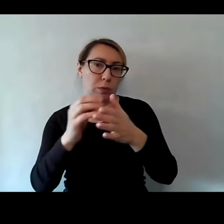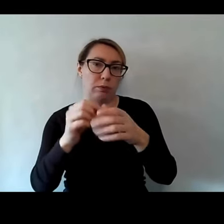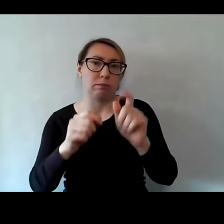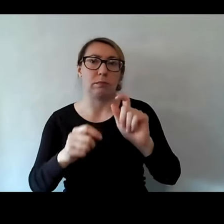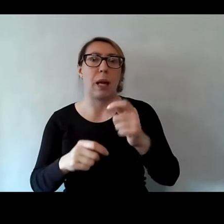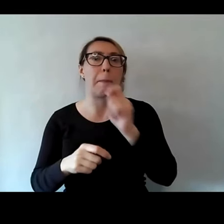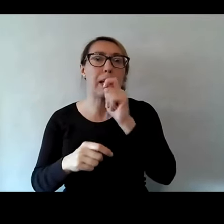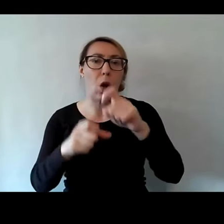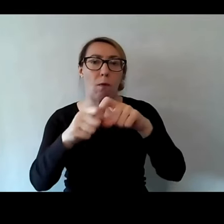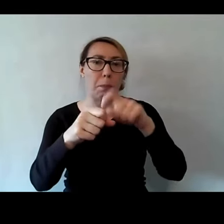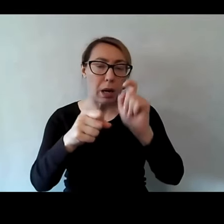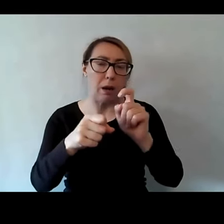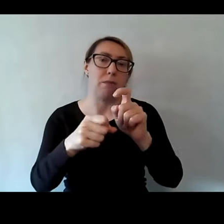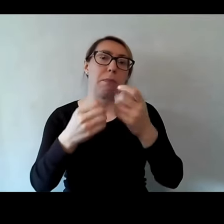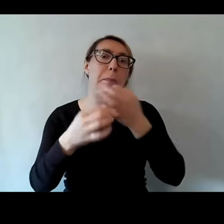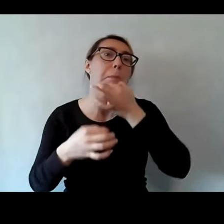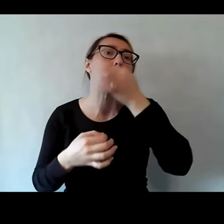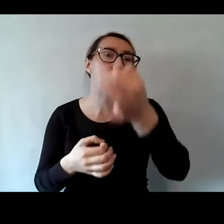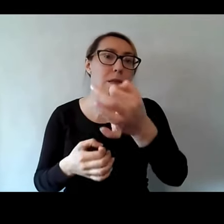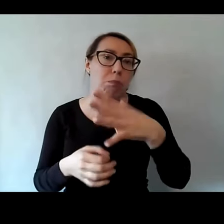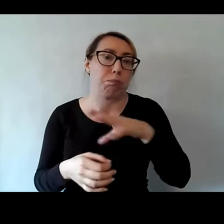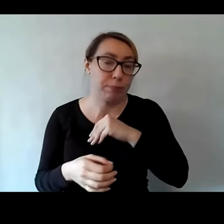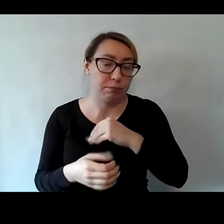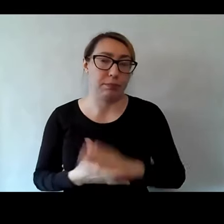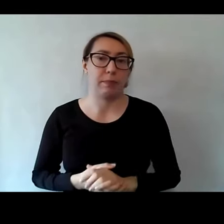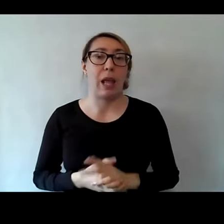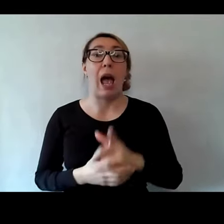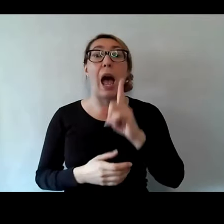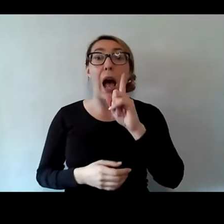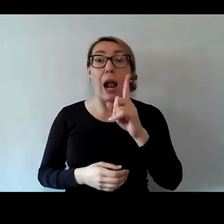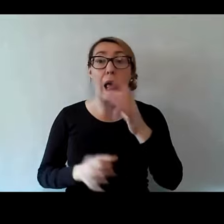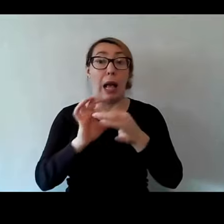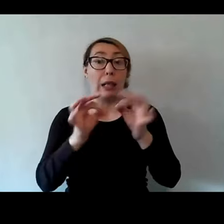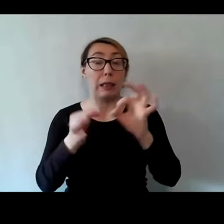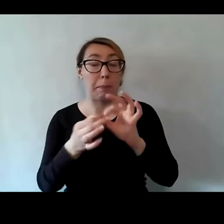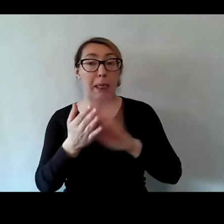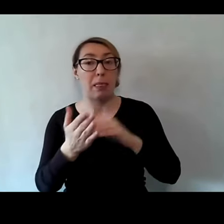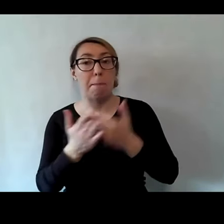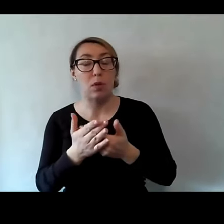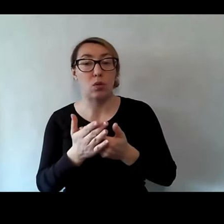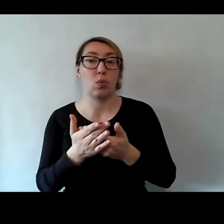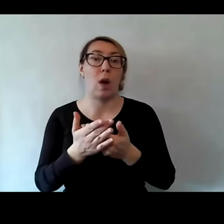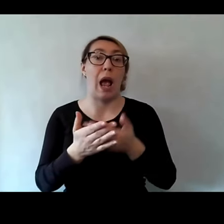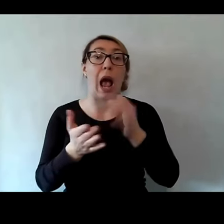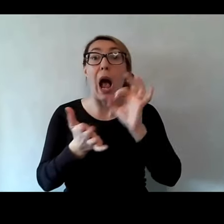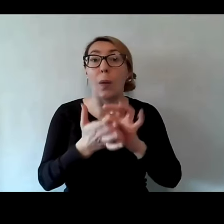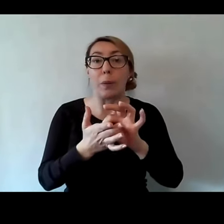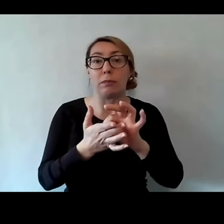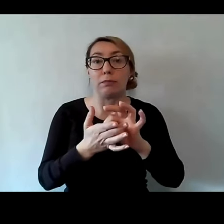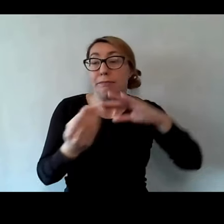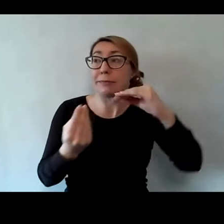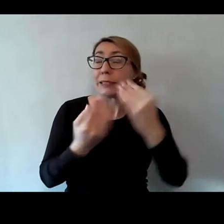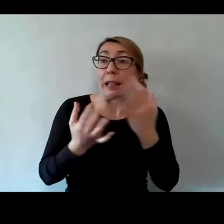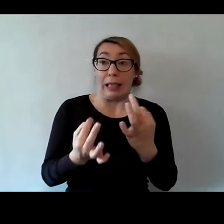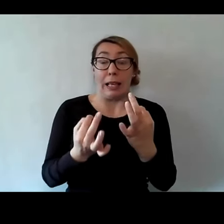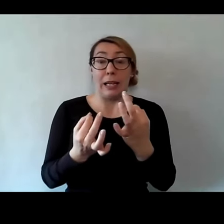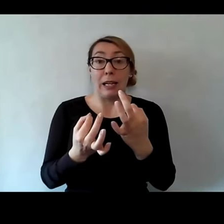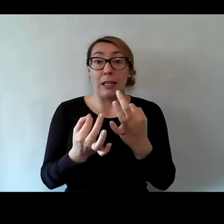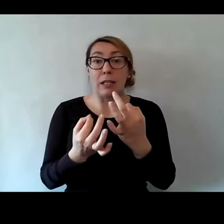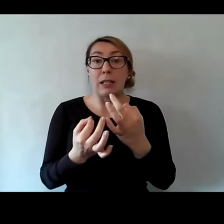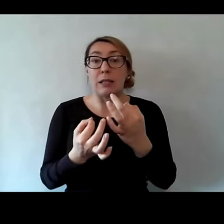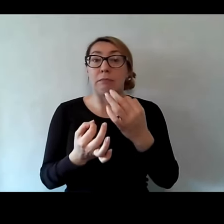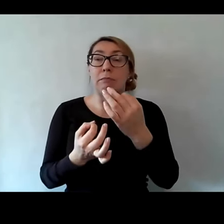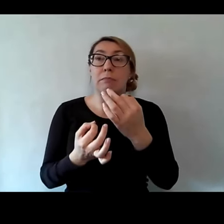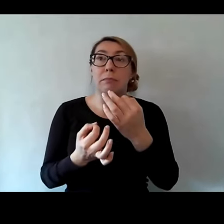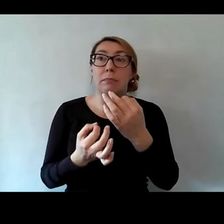i zadać pytanie. Natomiast gdyby w trakcie też pojawiła się, jak któregoś z bloków